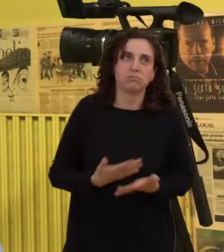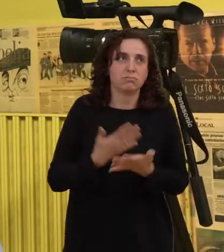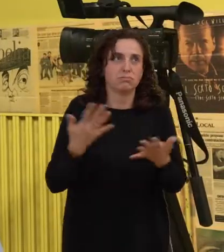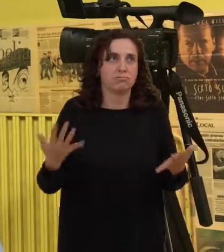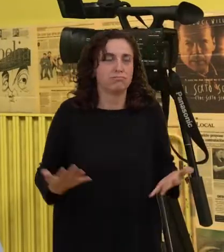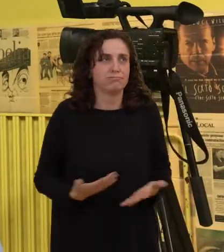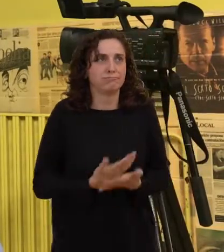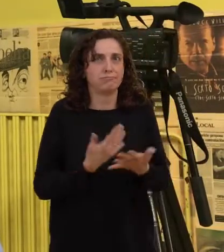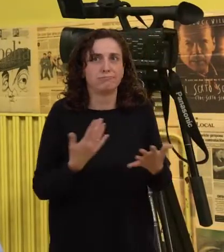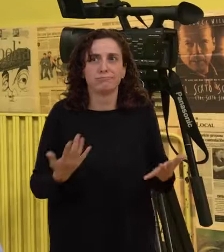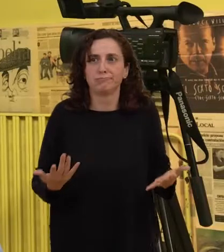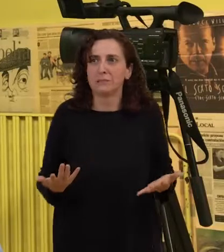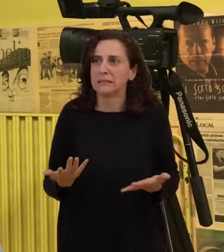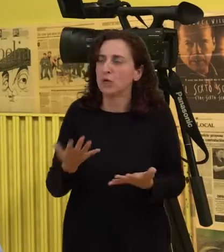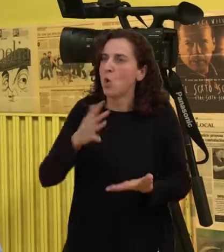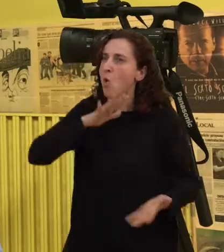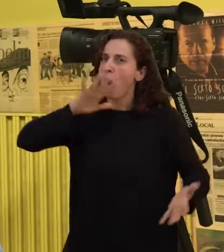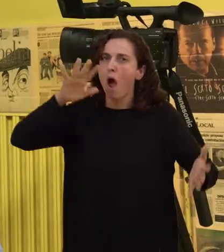vamos non é un cambio